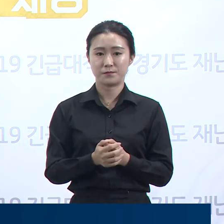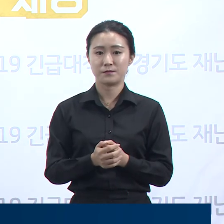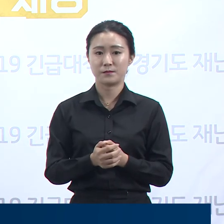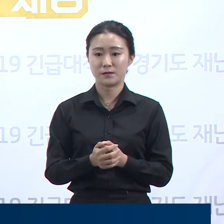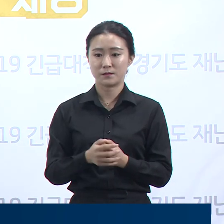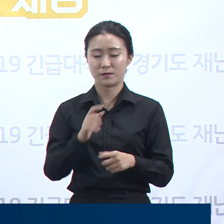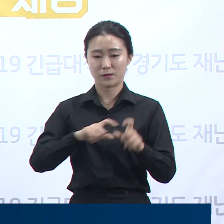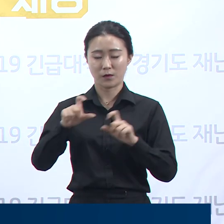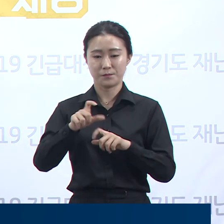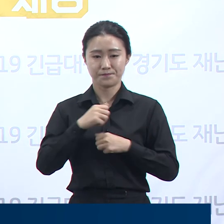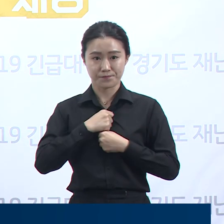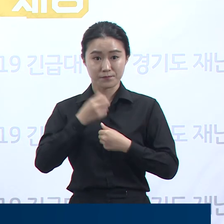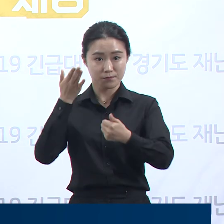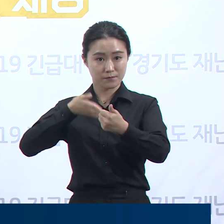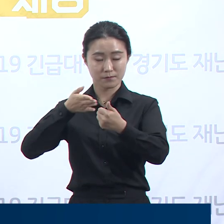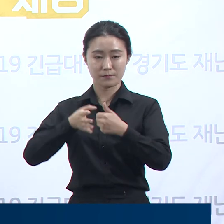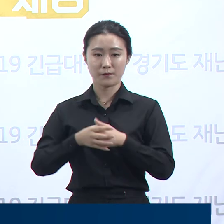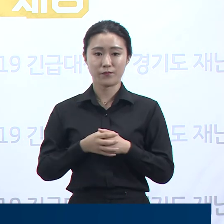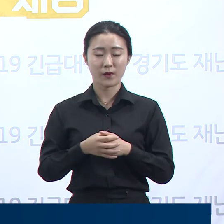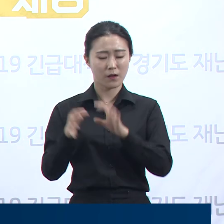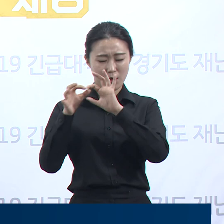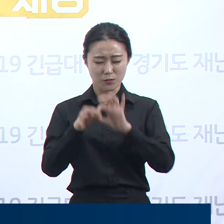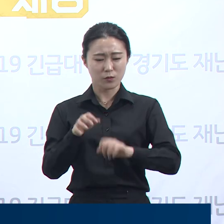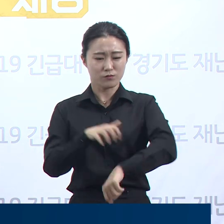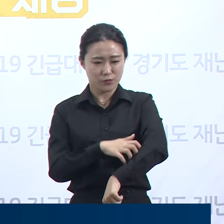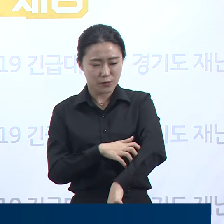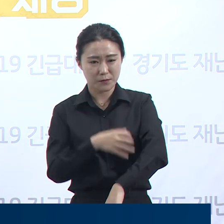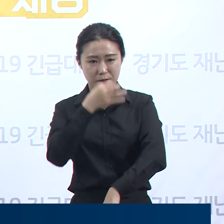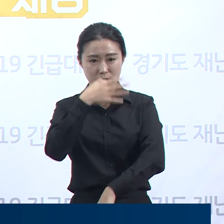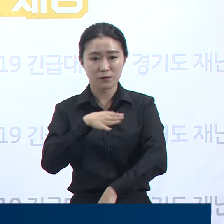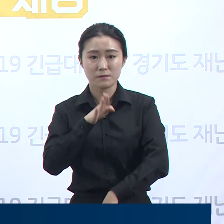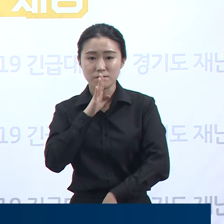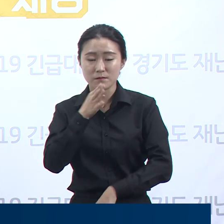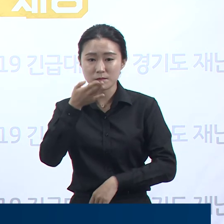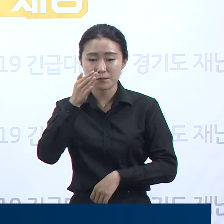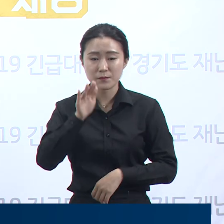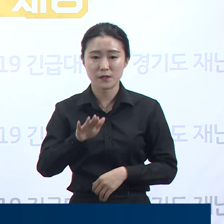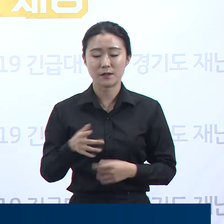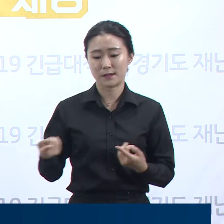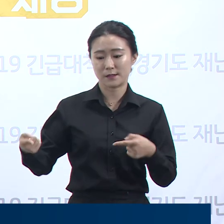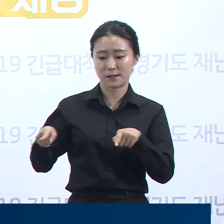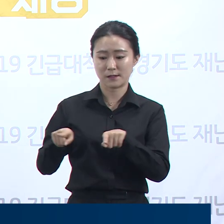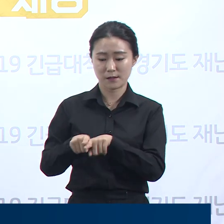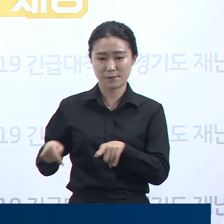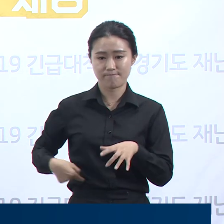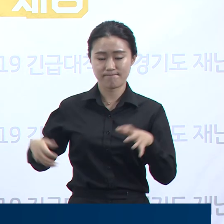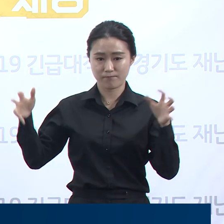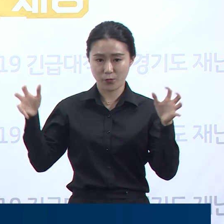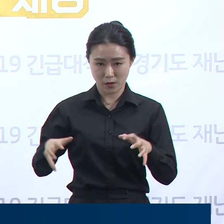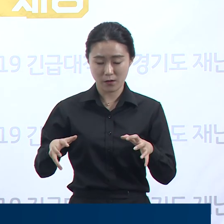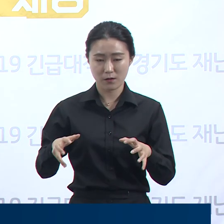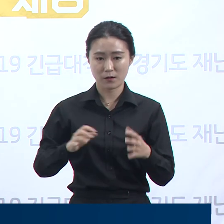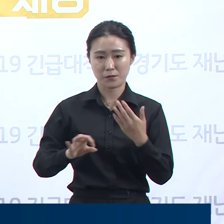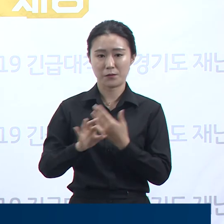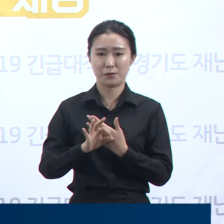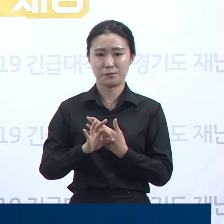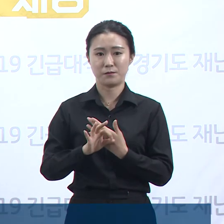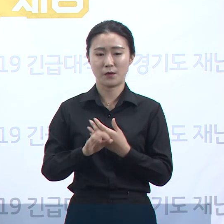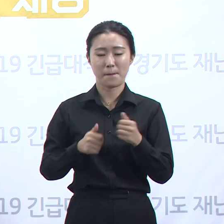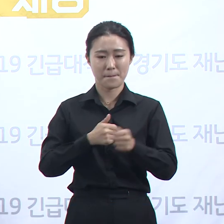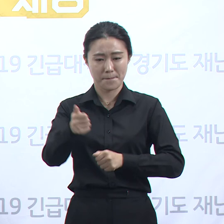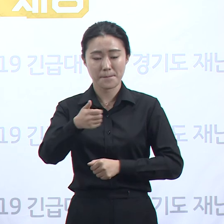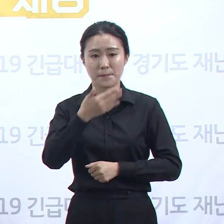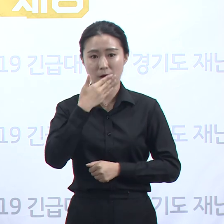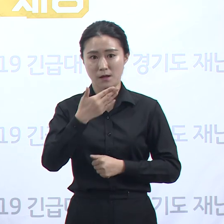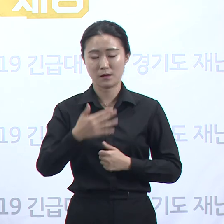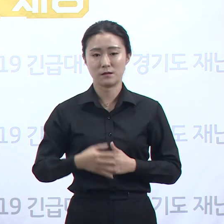여전히 불편하고 힘들지만 모두 함께 해주신다면 이번 위기도 반드시 극복할 수 있습니다. 경기도도